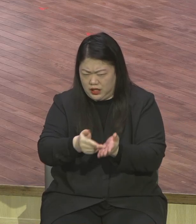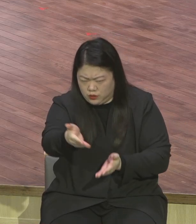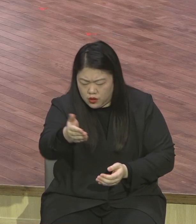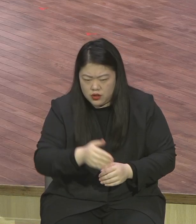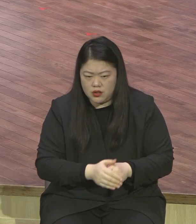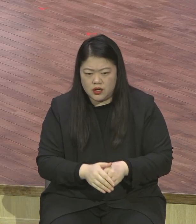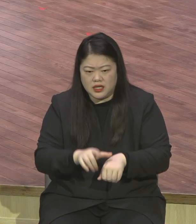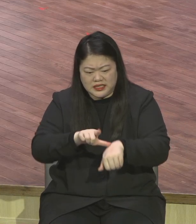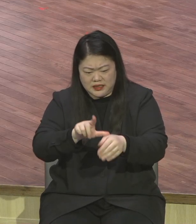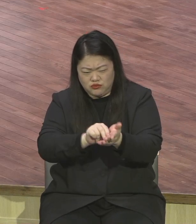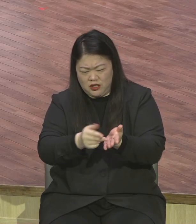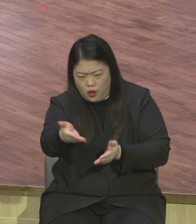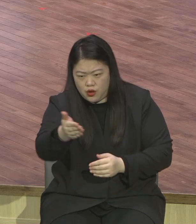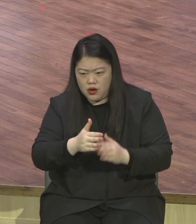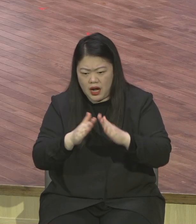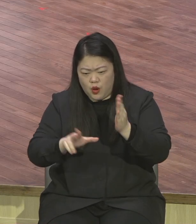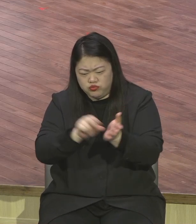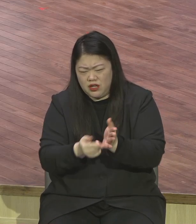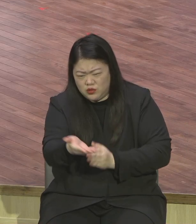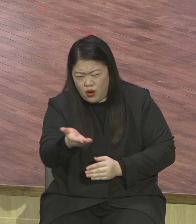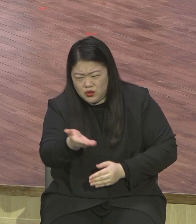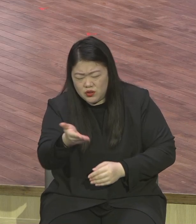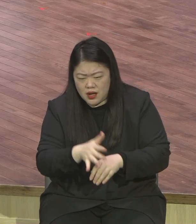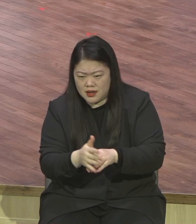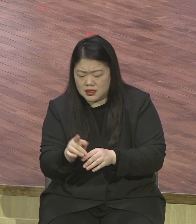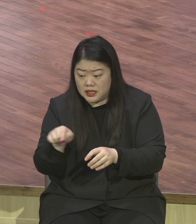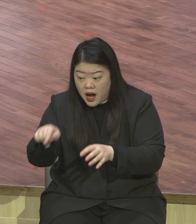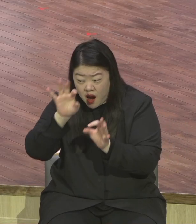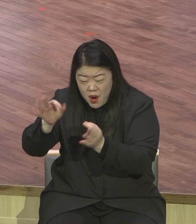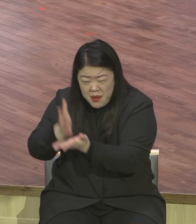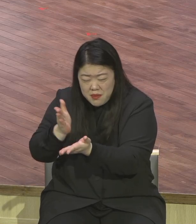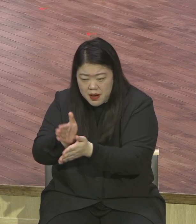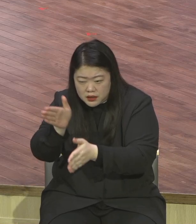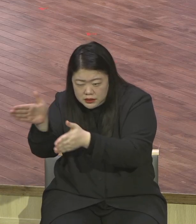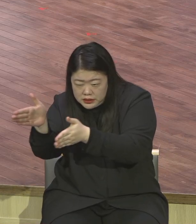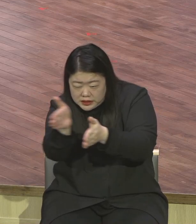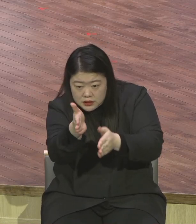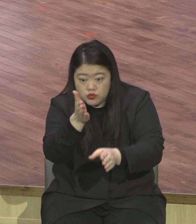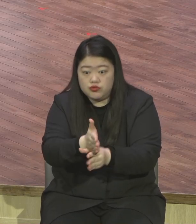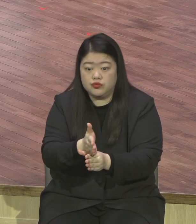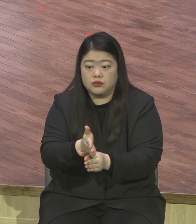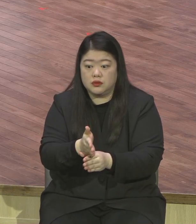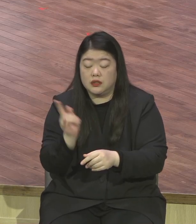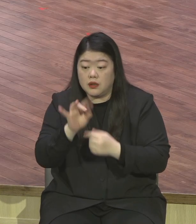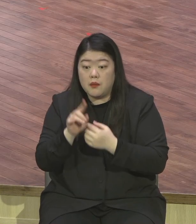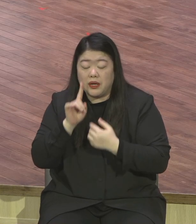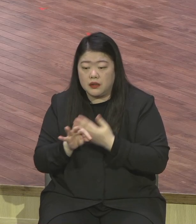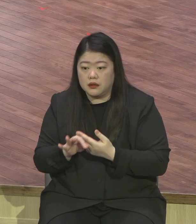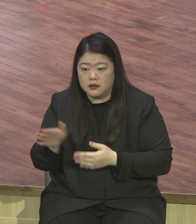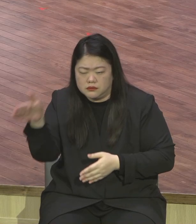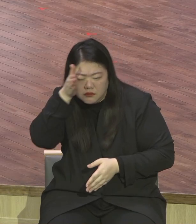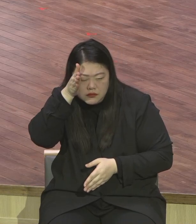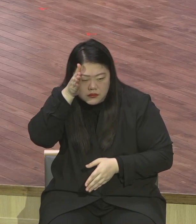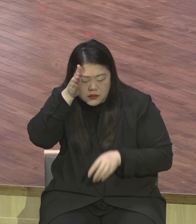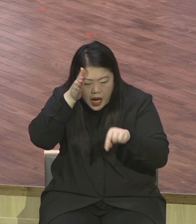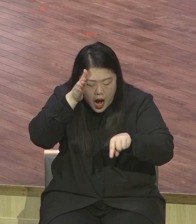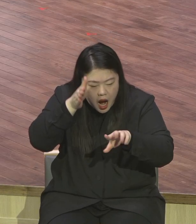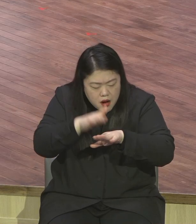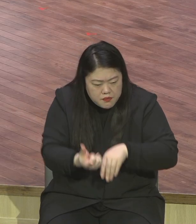나라마저 전 세계를 지금 이렇게 제안에 빠뜨리는 사단의 전략이 뭐냐 뭐 2, 3, 7 나라 5천 종족